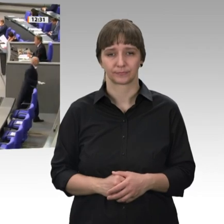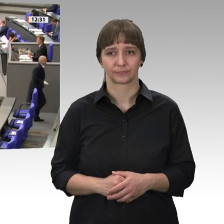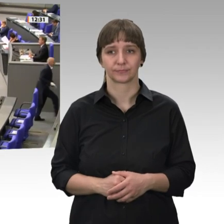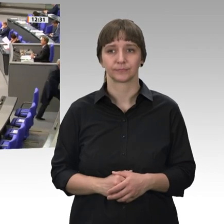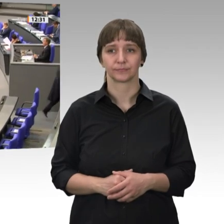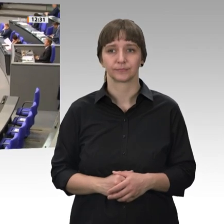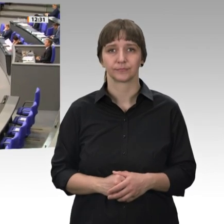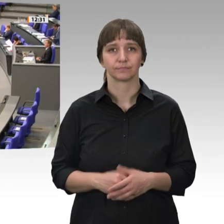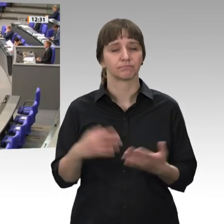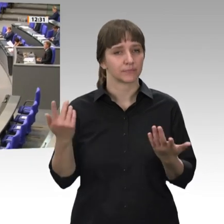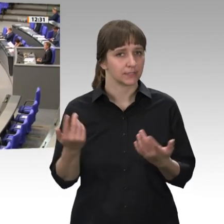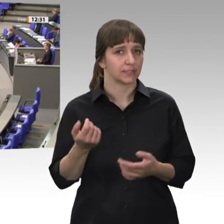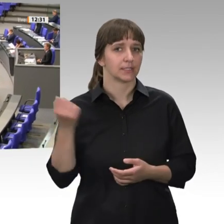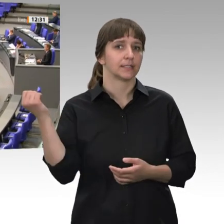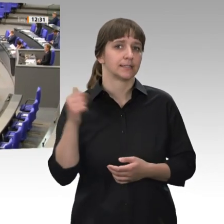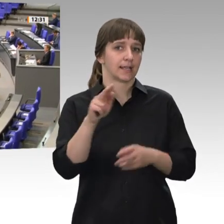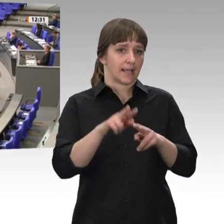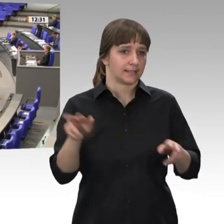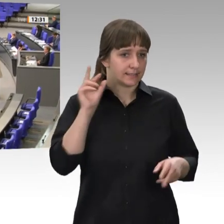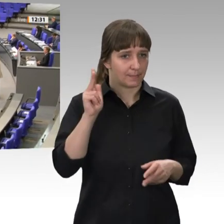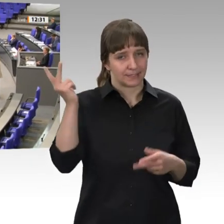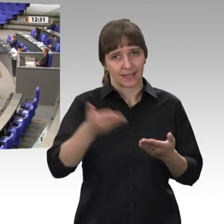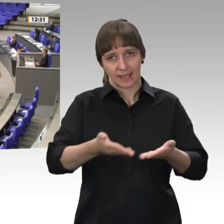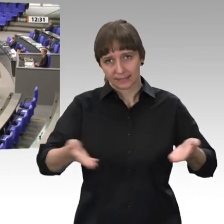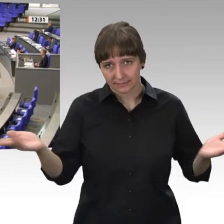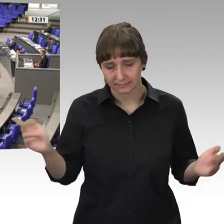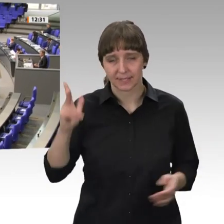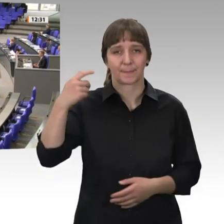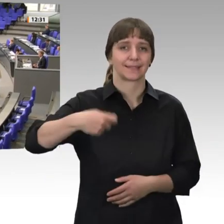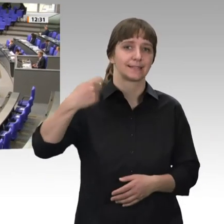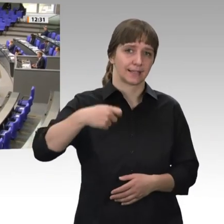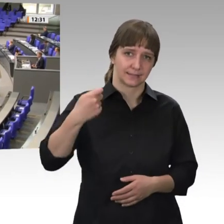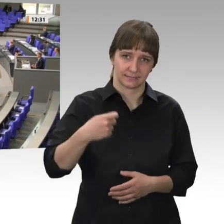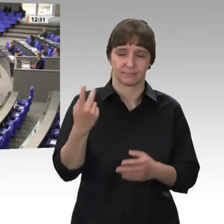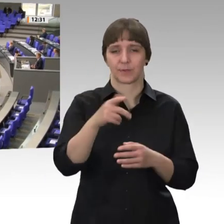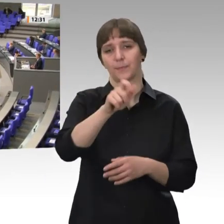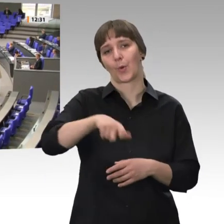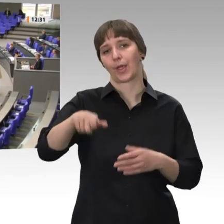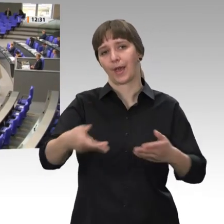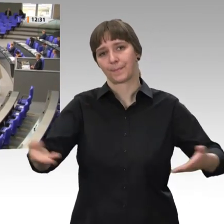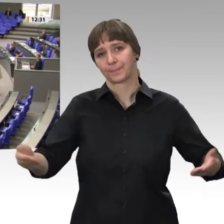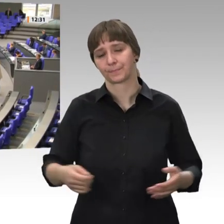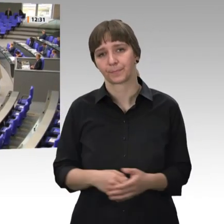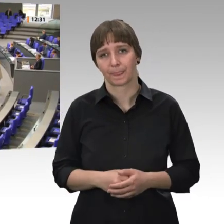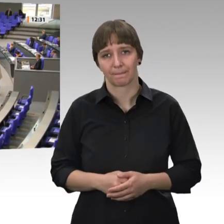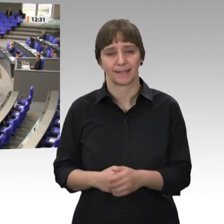Sehr geehrte Damen und Herren! Sehr geehrter Herr Präsident! Verehrte Bürger! Der Antrag der Linken zur solidarischen